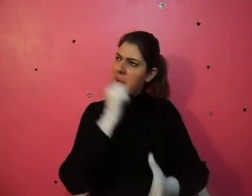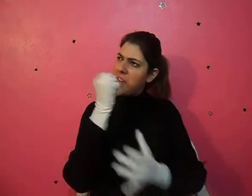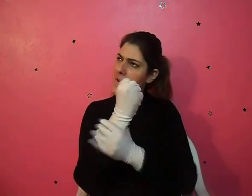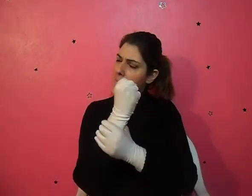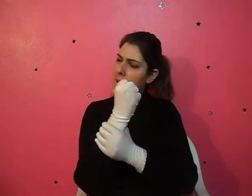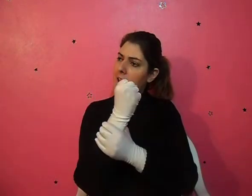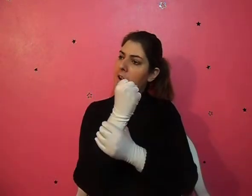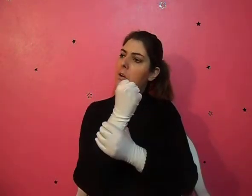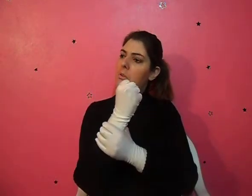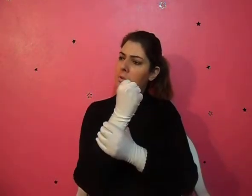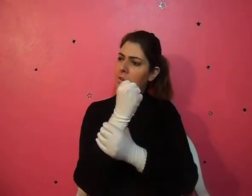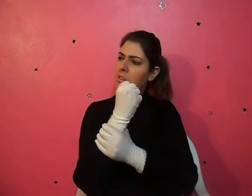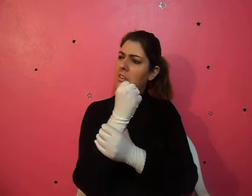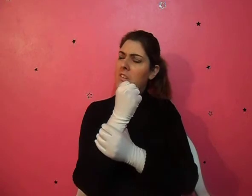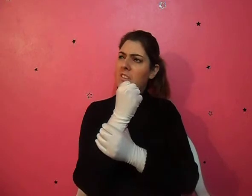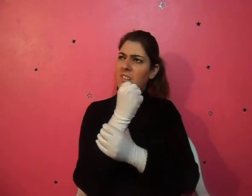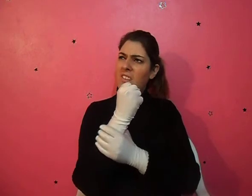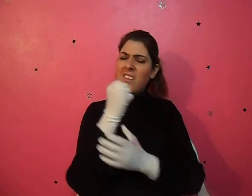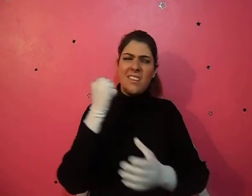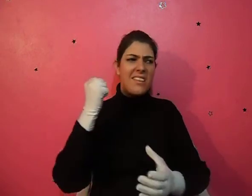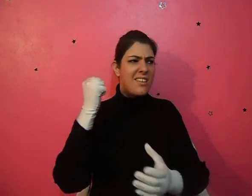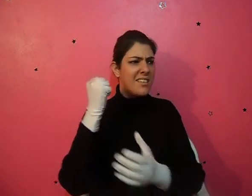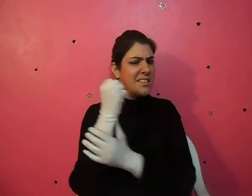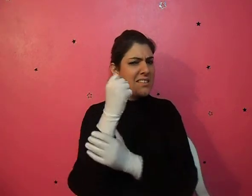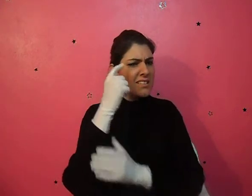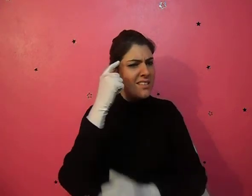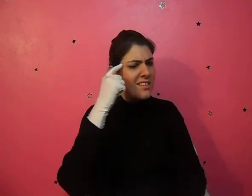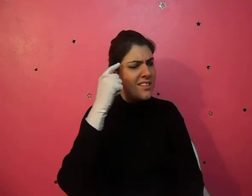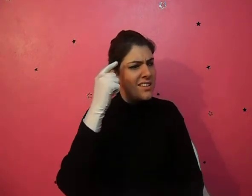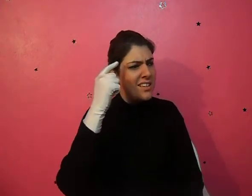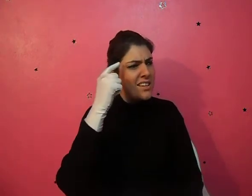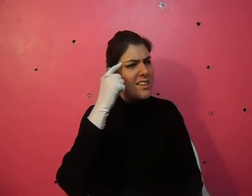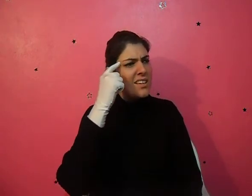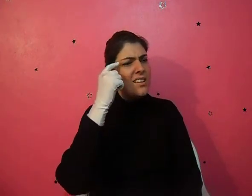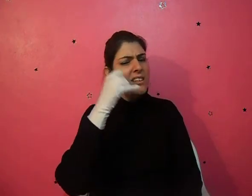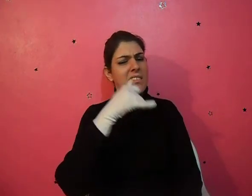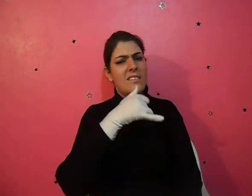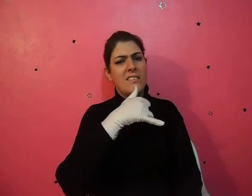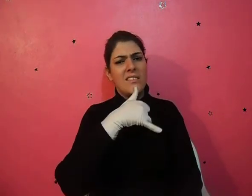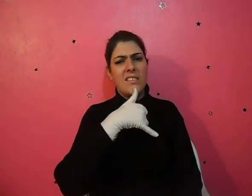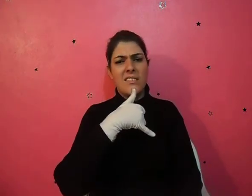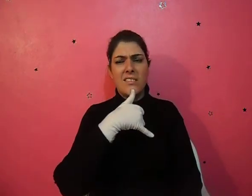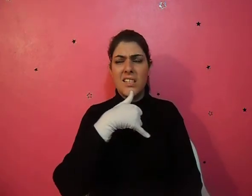cortava o coração de Adão.